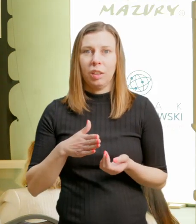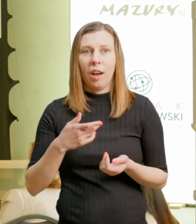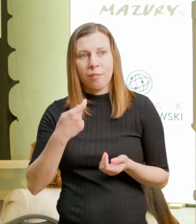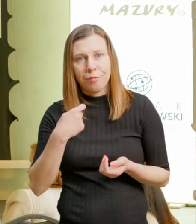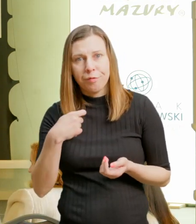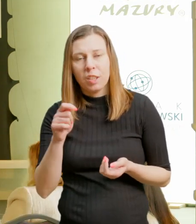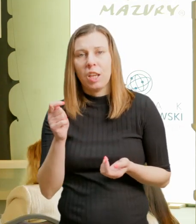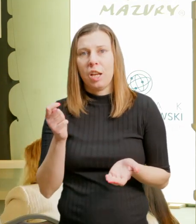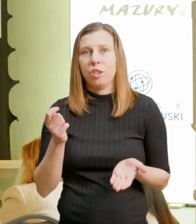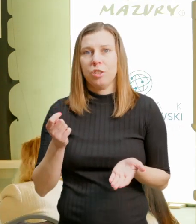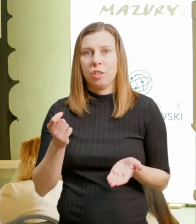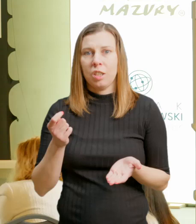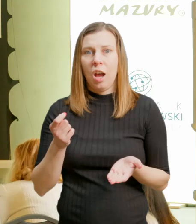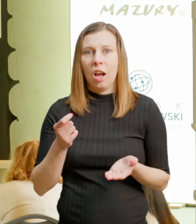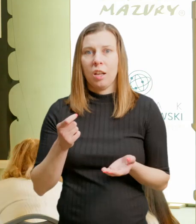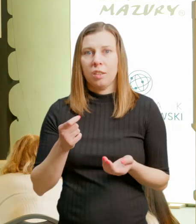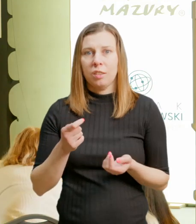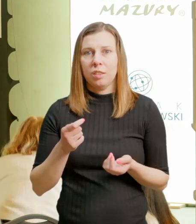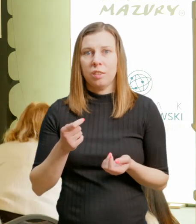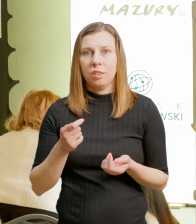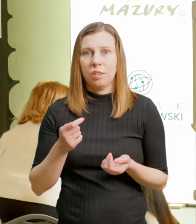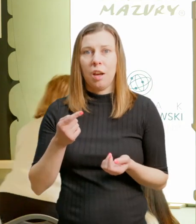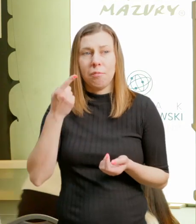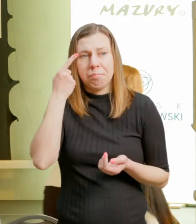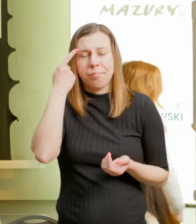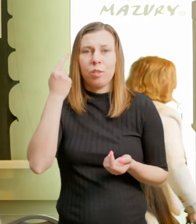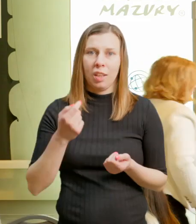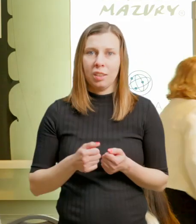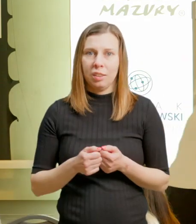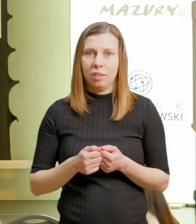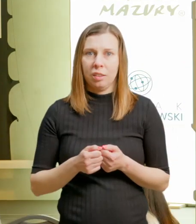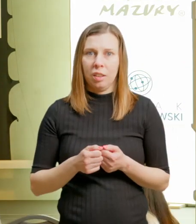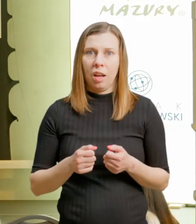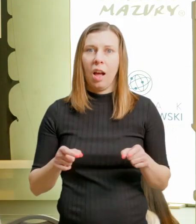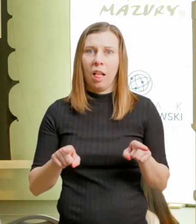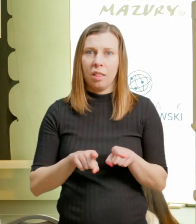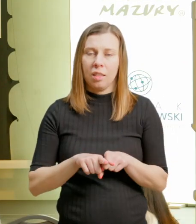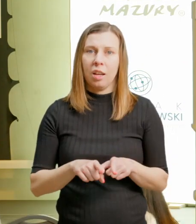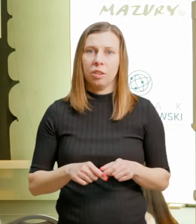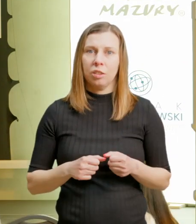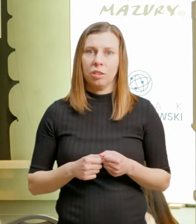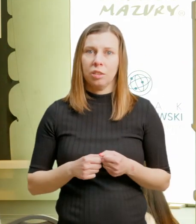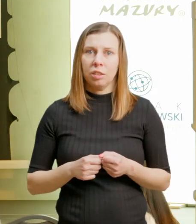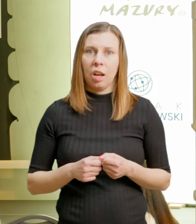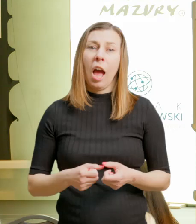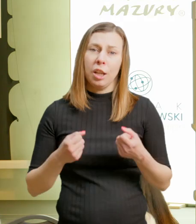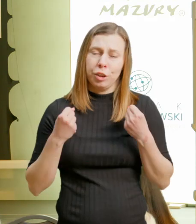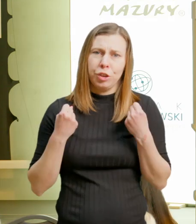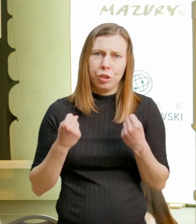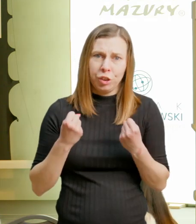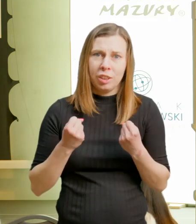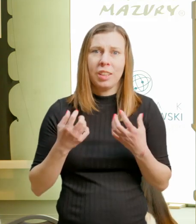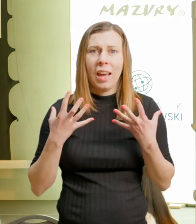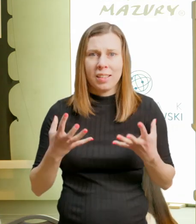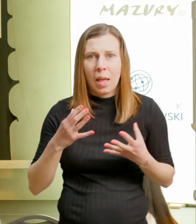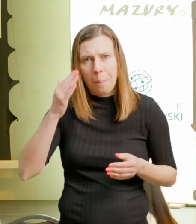udziałowców w turystyce i porusza się właśnie kierując się takimi motywami.